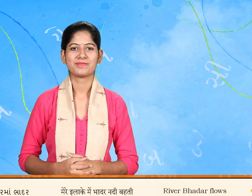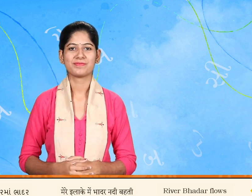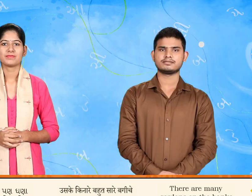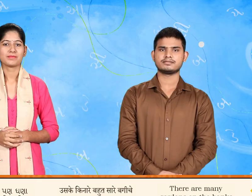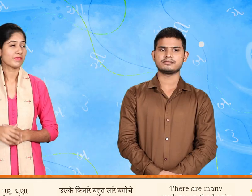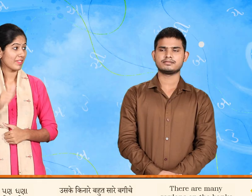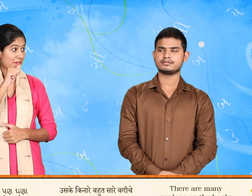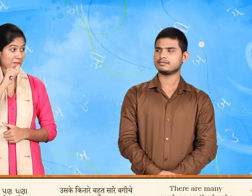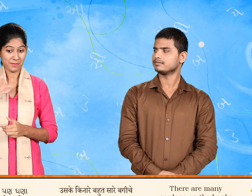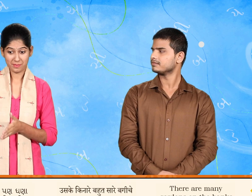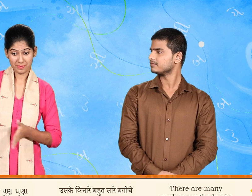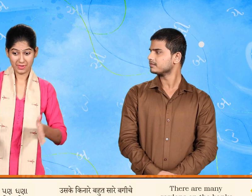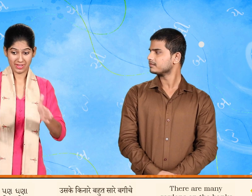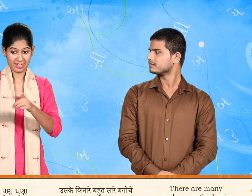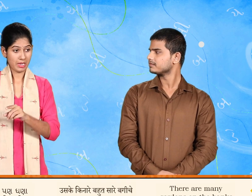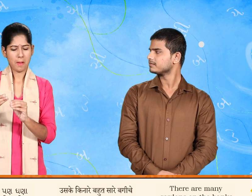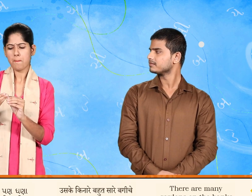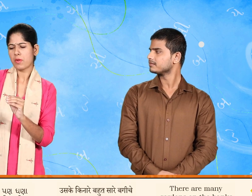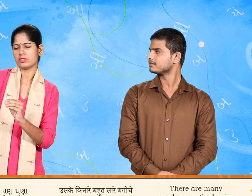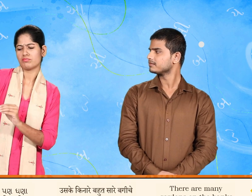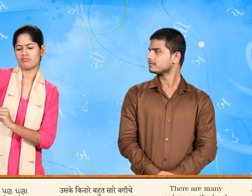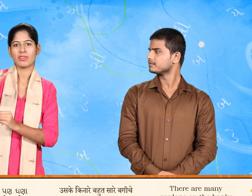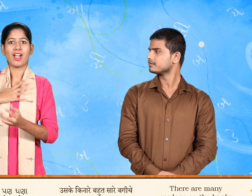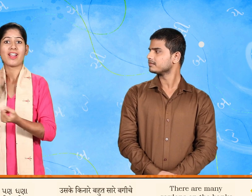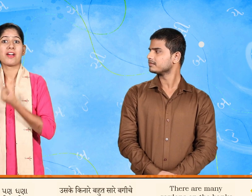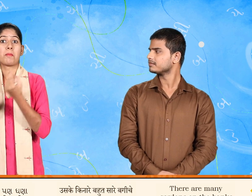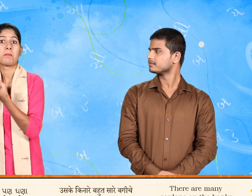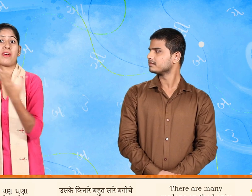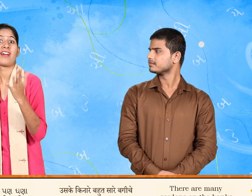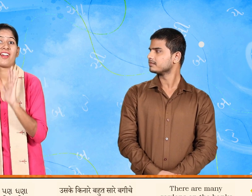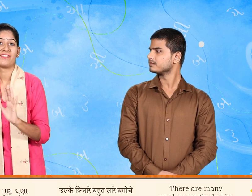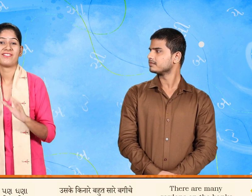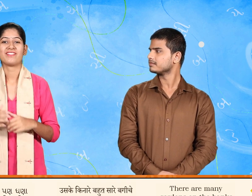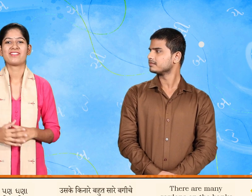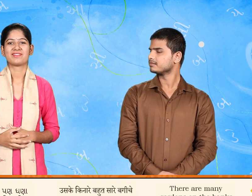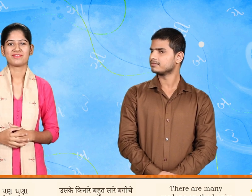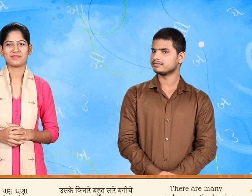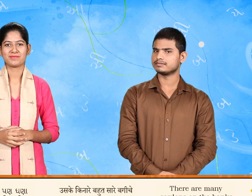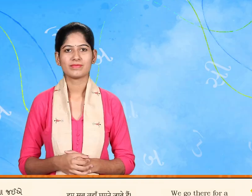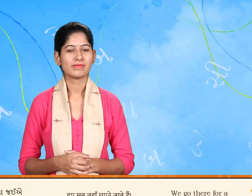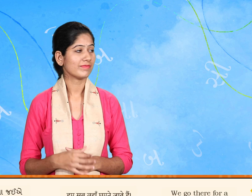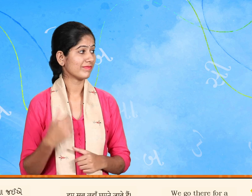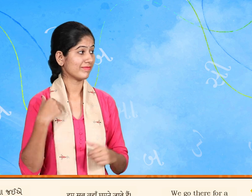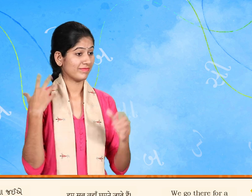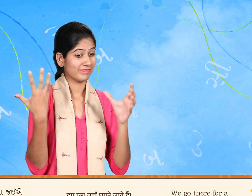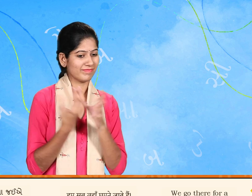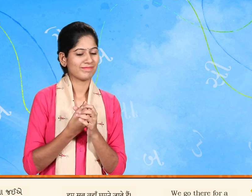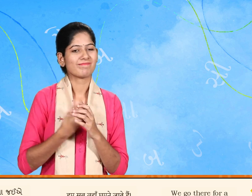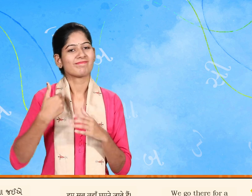એના કિનારે ઘણા ભગીચા પણ આવેલા છે અમે ત્યા ફરવા જઈએ